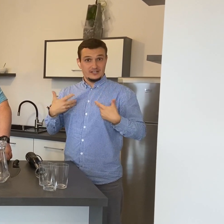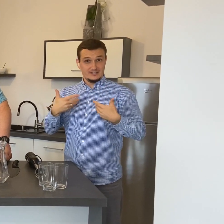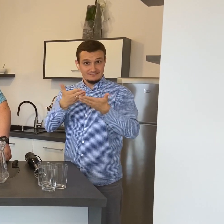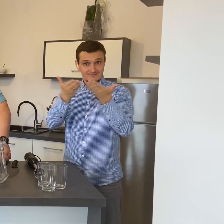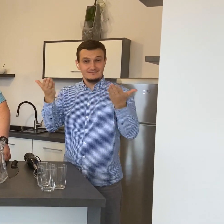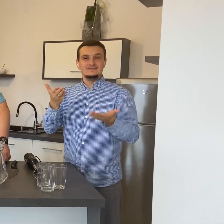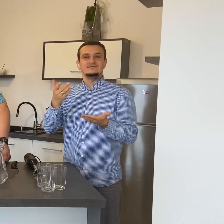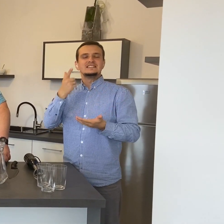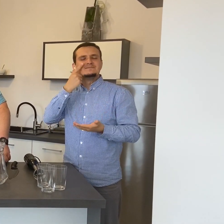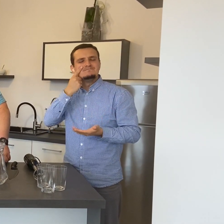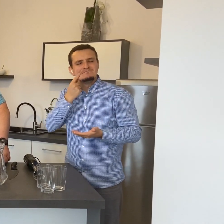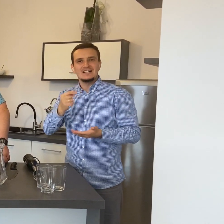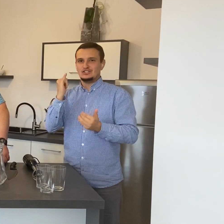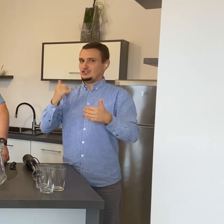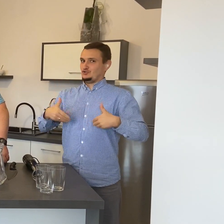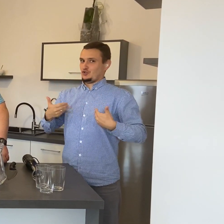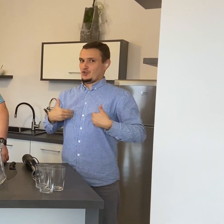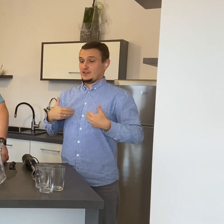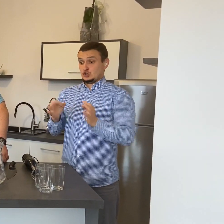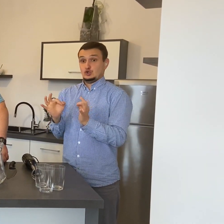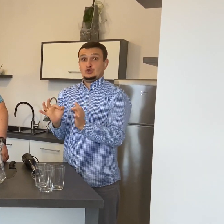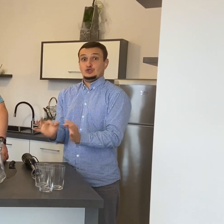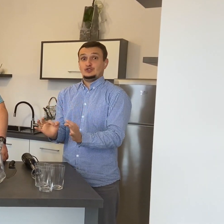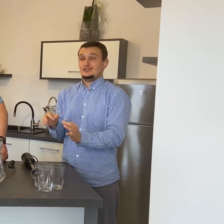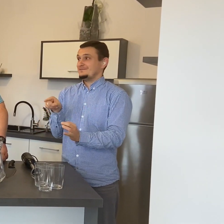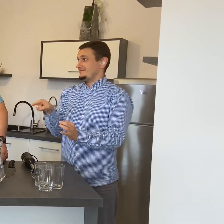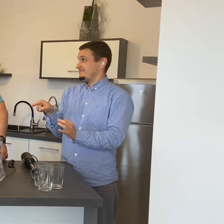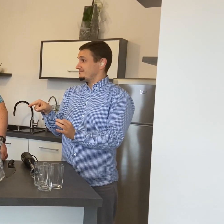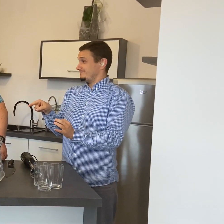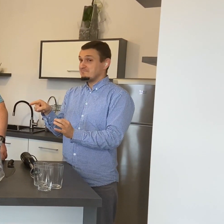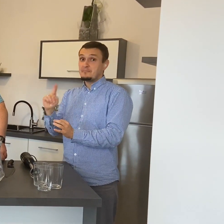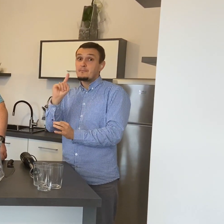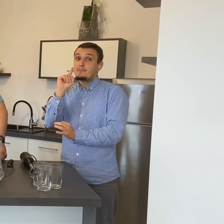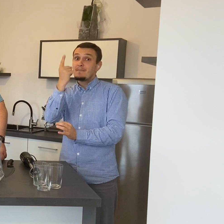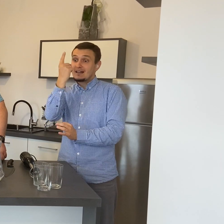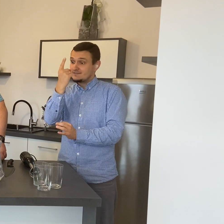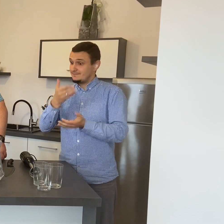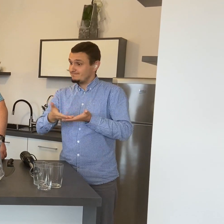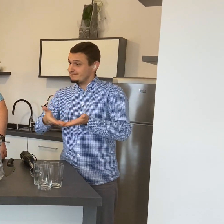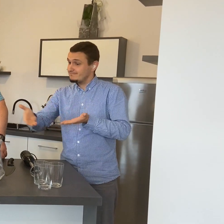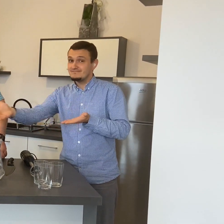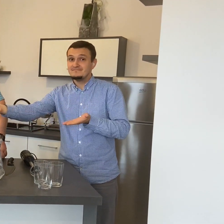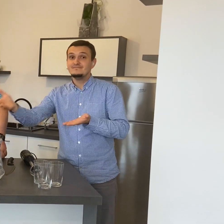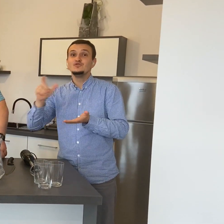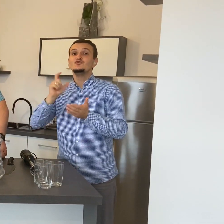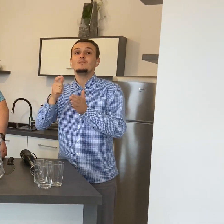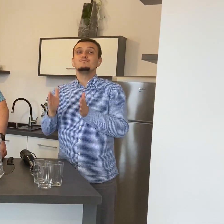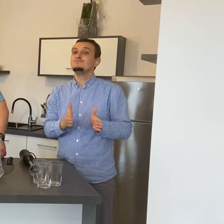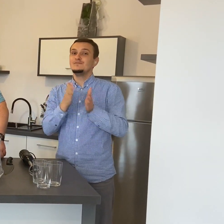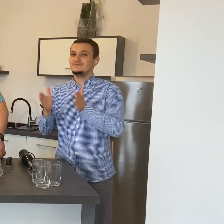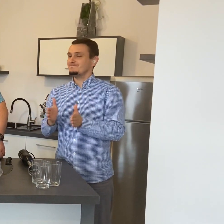Dzisiaj jako pierwsze danie przygotujemy koktajl bananowy